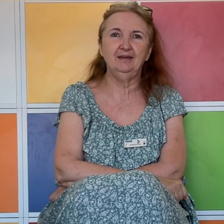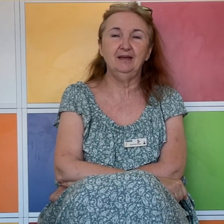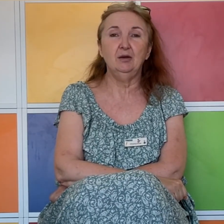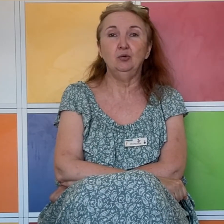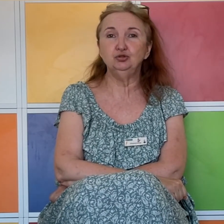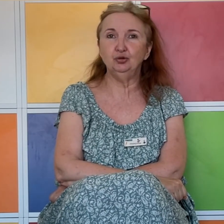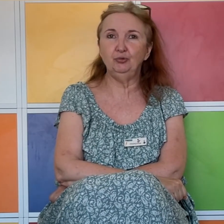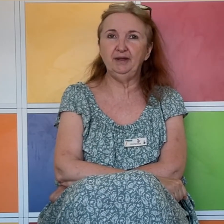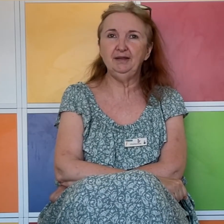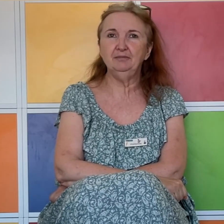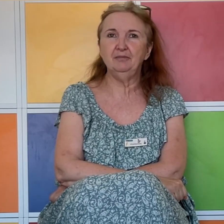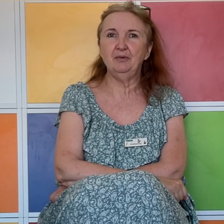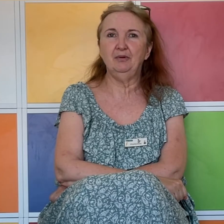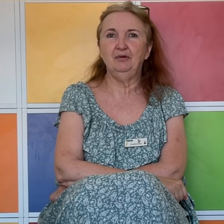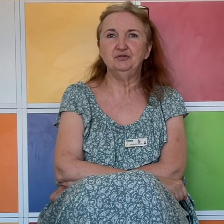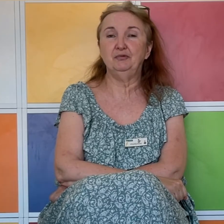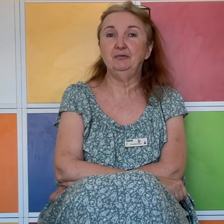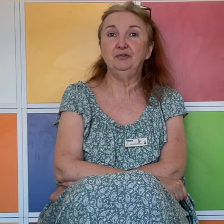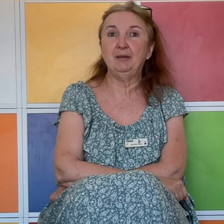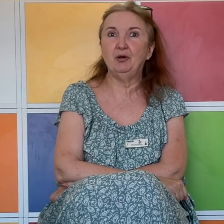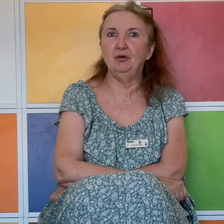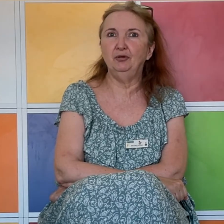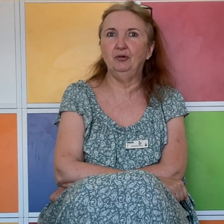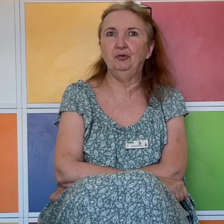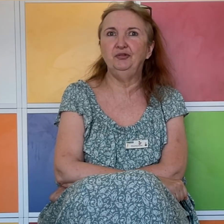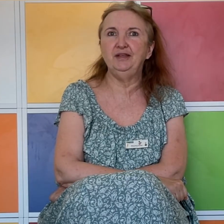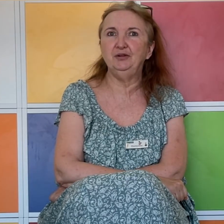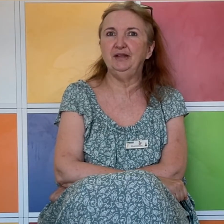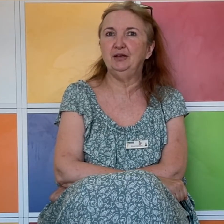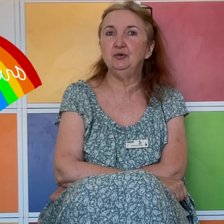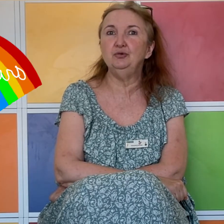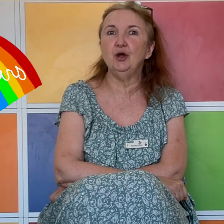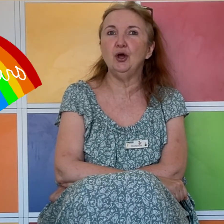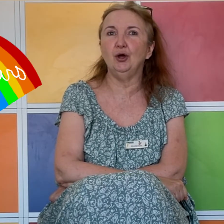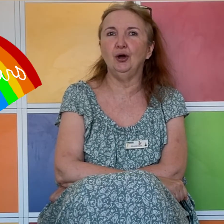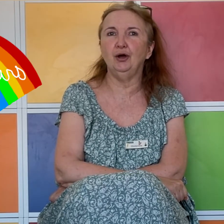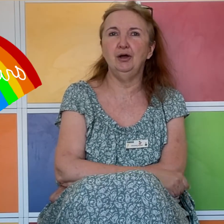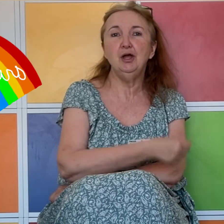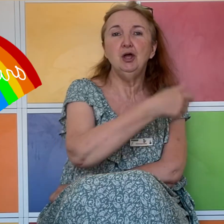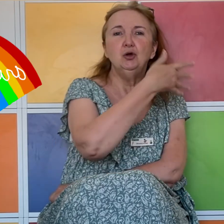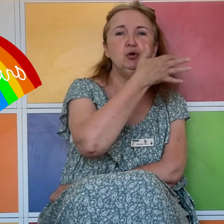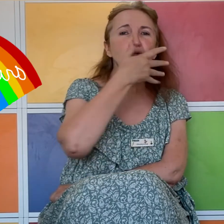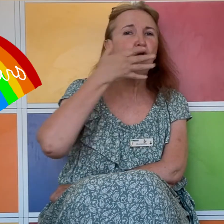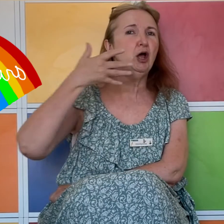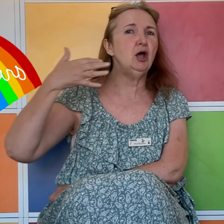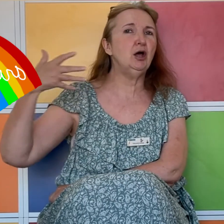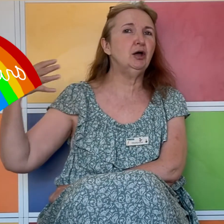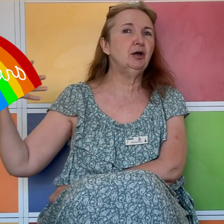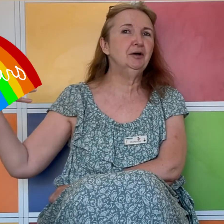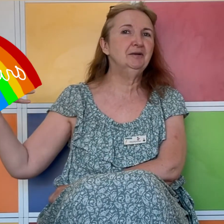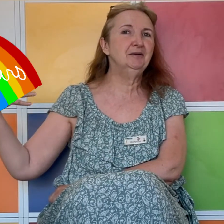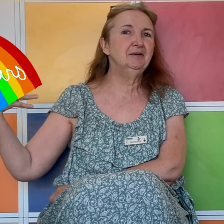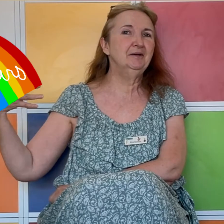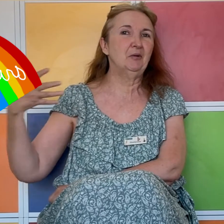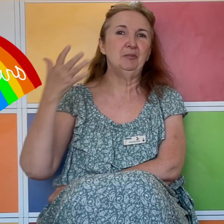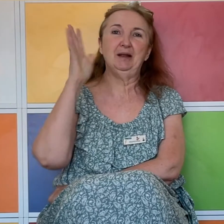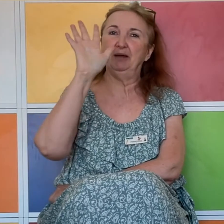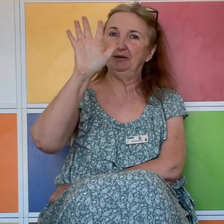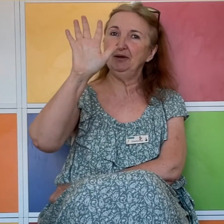Aujourd'hui, je vais vous apprendre le signe des couleurs. Couleur, on met la main comme